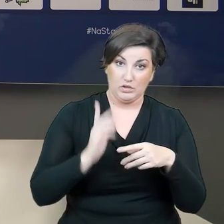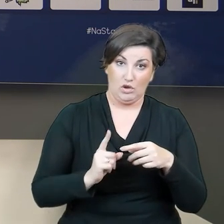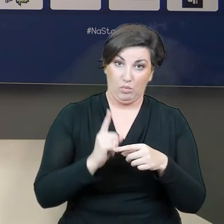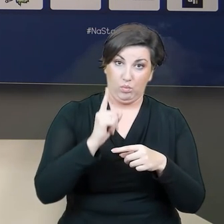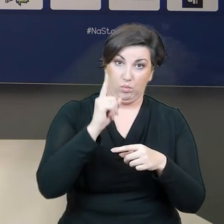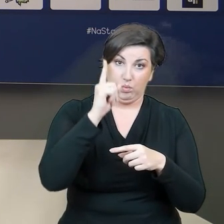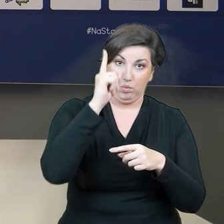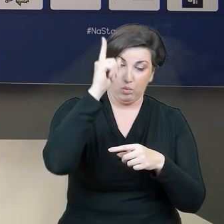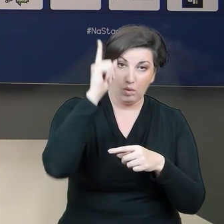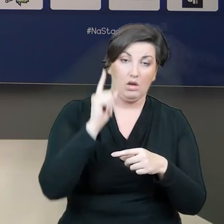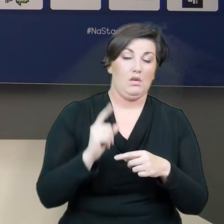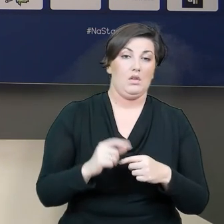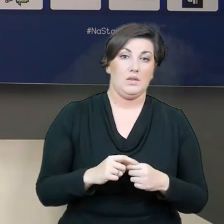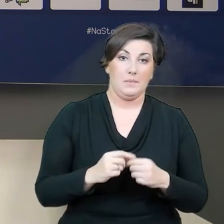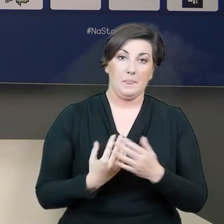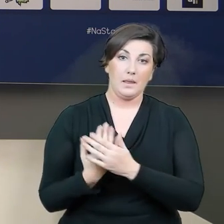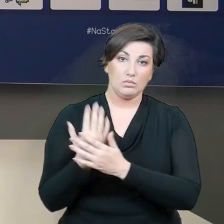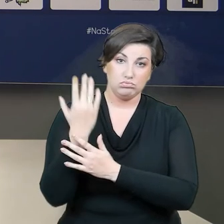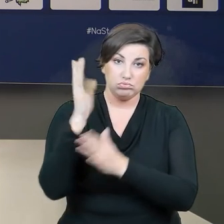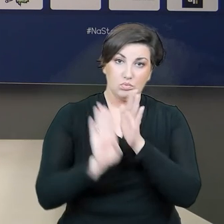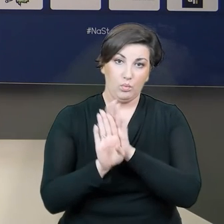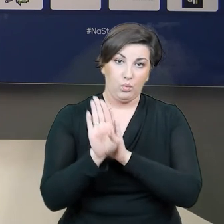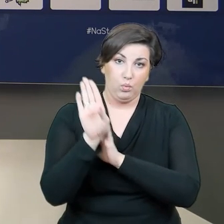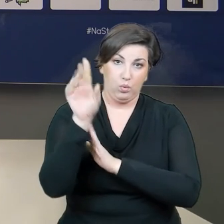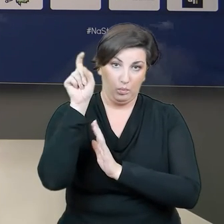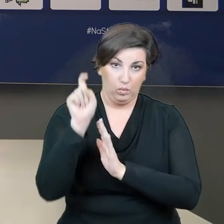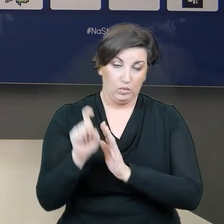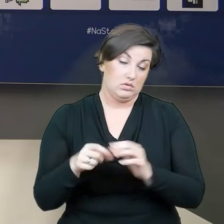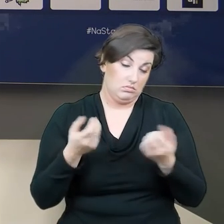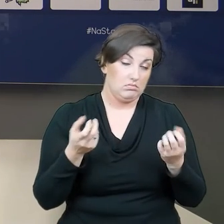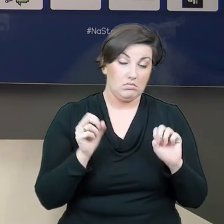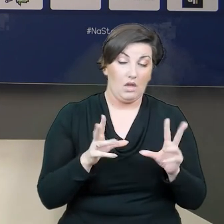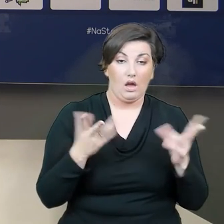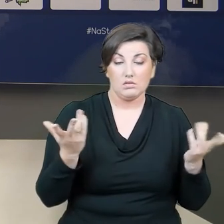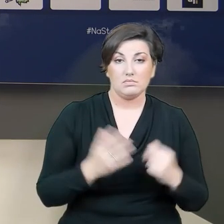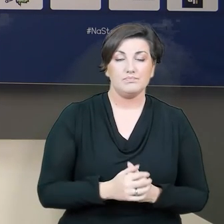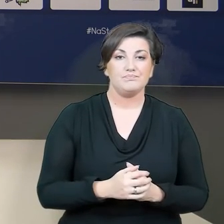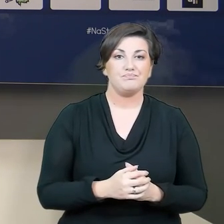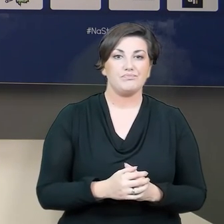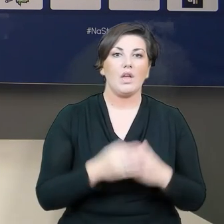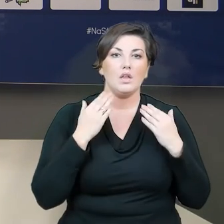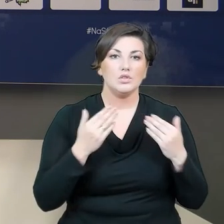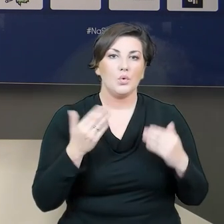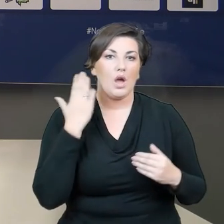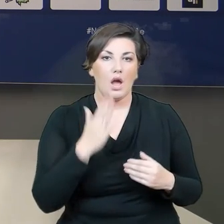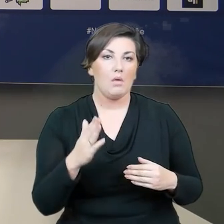spadkowej. I tak do tego podchodzimy. Dziękuję bardzo Panie Trenerze. To już było ostatnie pytanie.